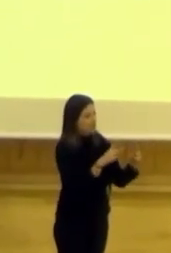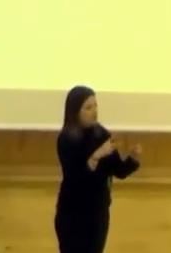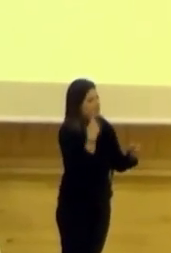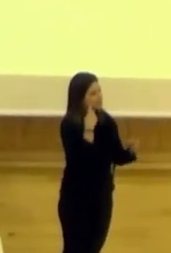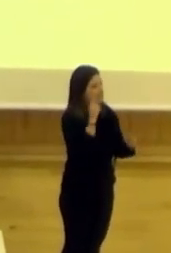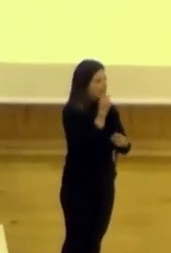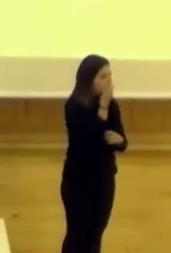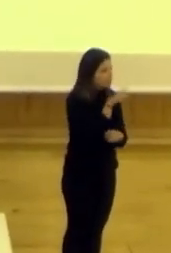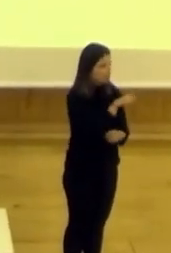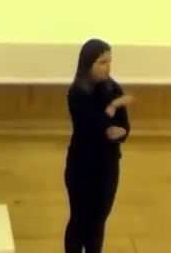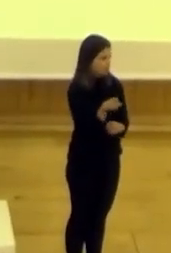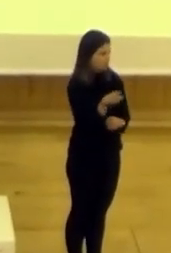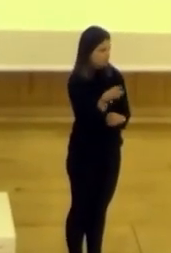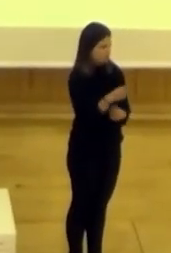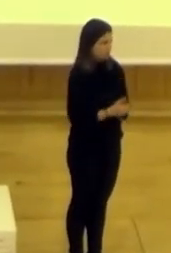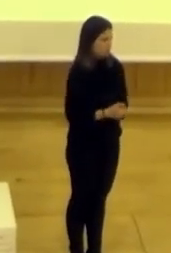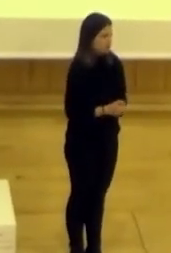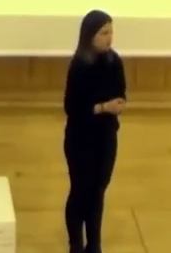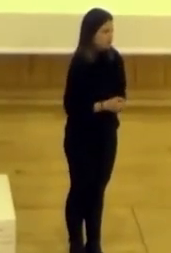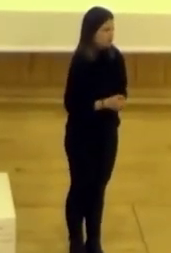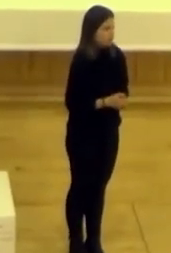exitosa o no era exitosa esa interacción.